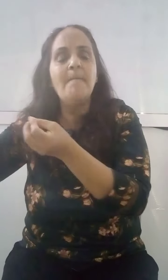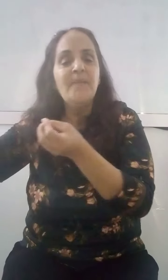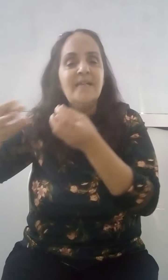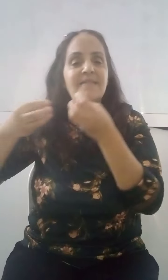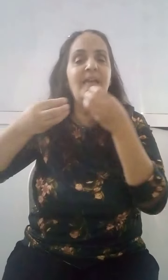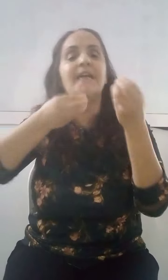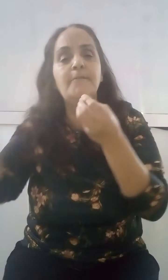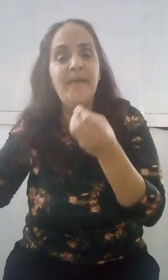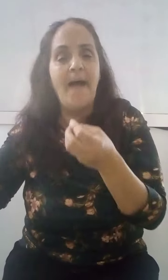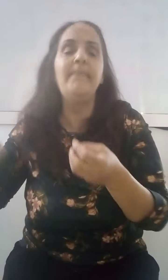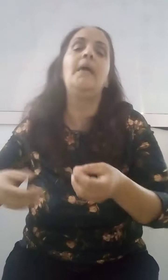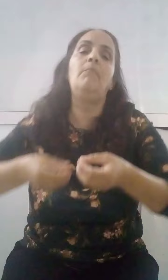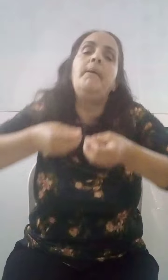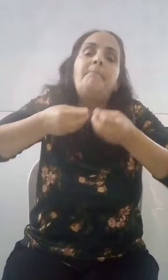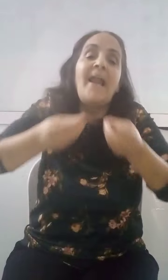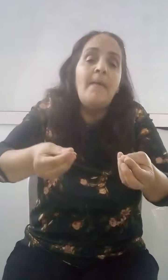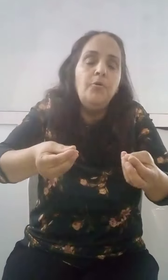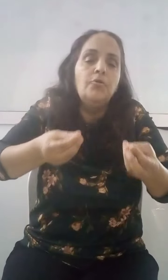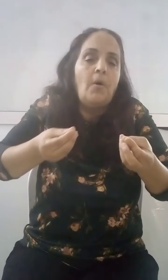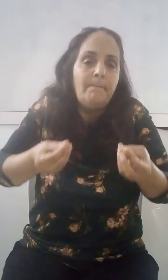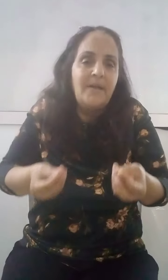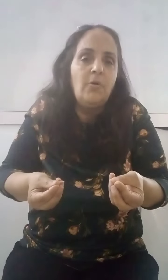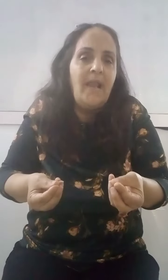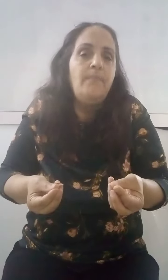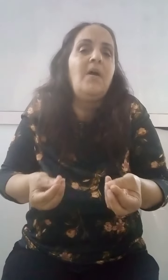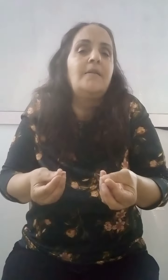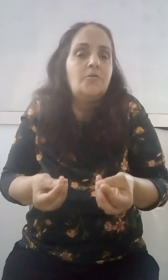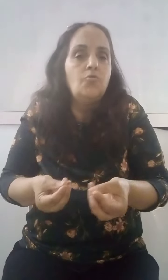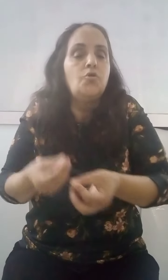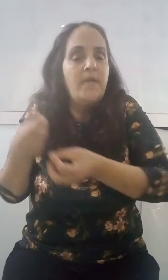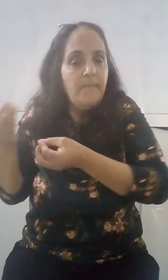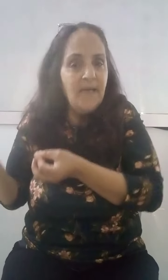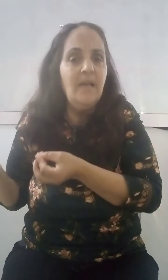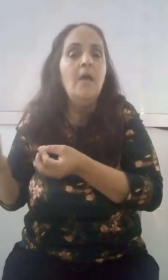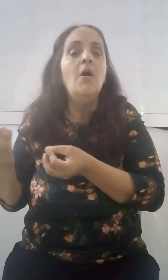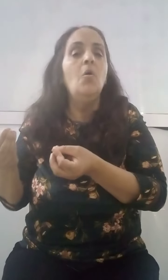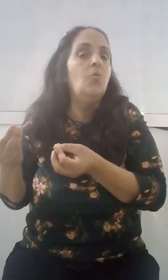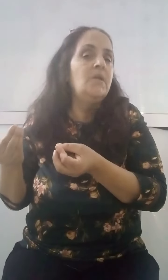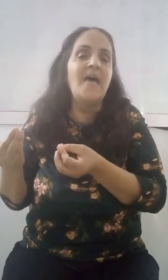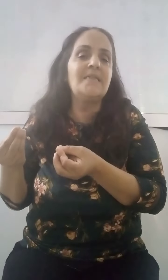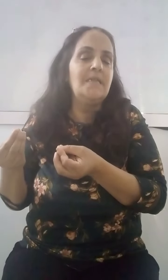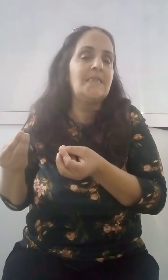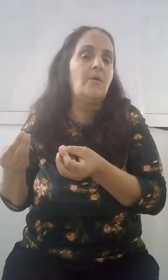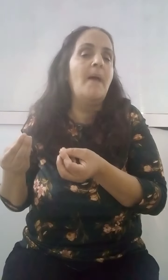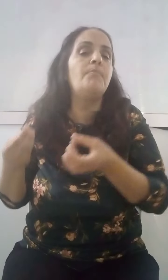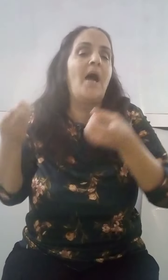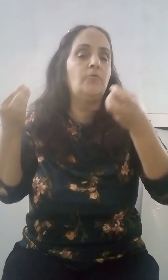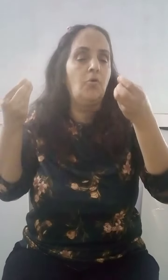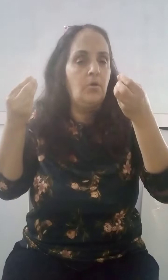تكتبها ما بلبي او تانتة دون الابير غالية تكون شويه بهل والناس يسان لها يعني ان ترك